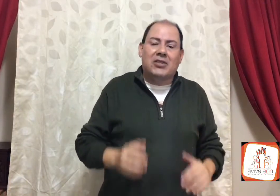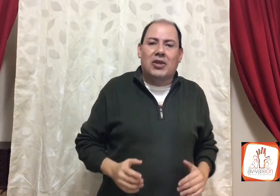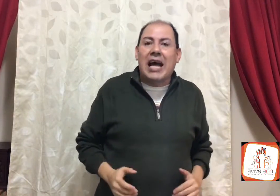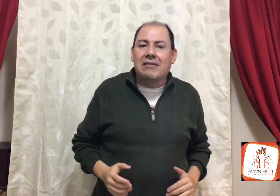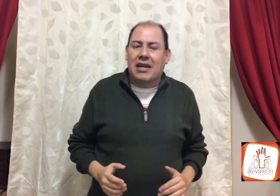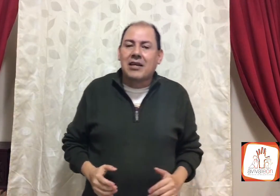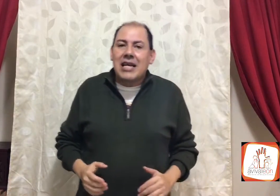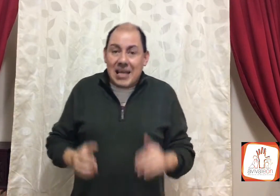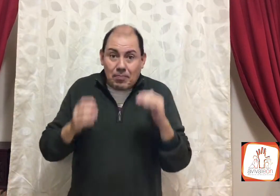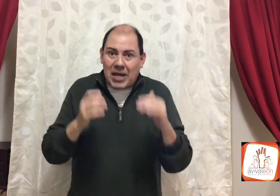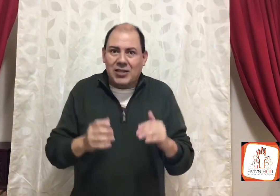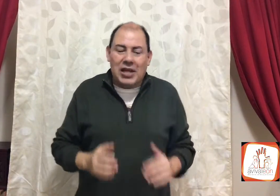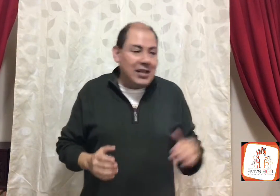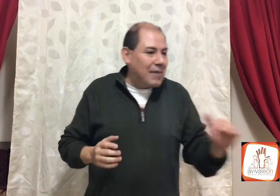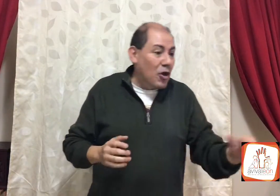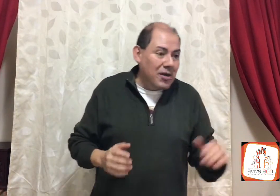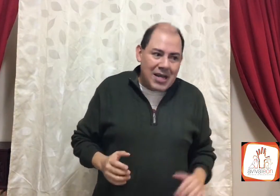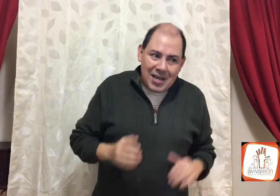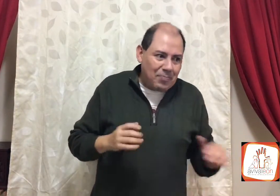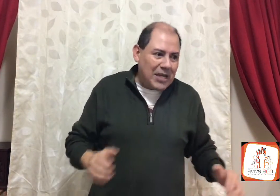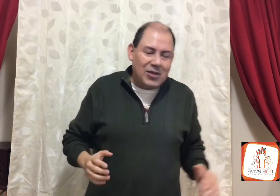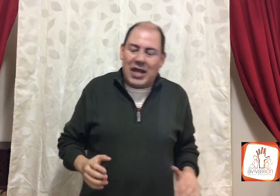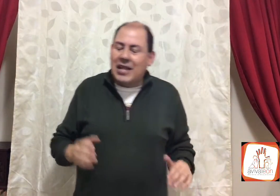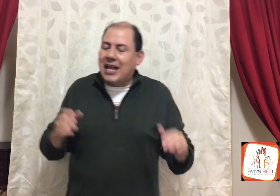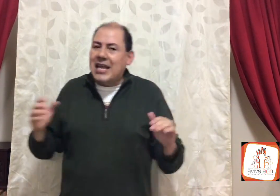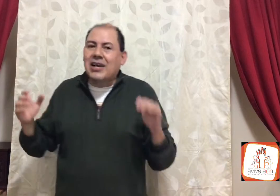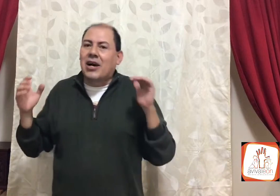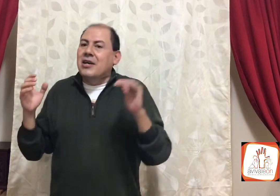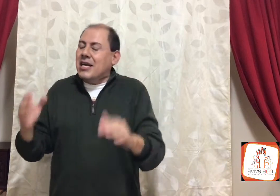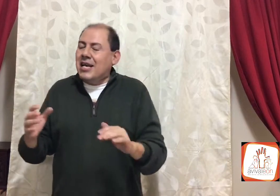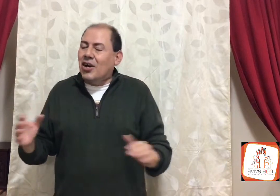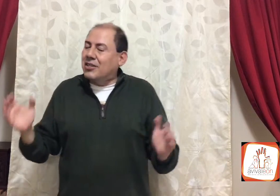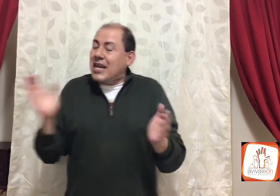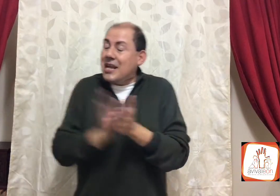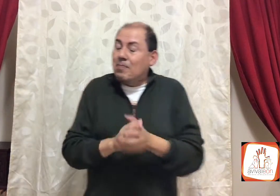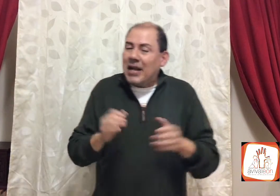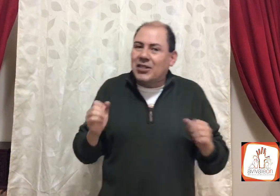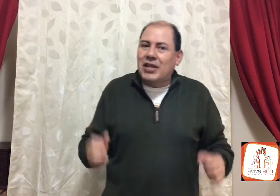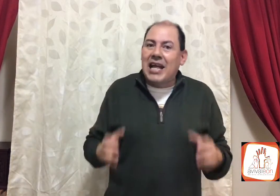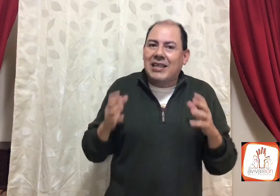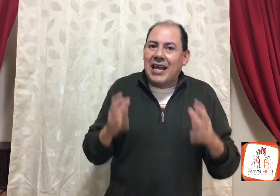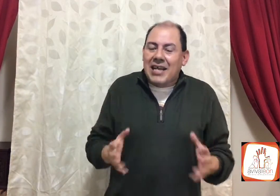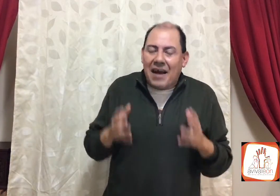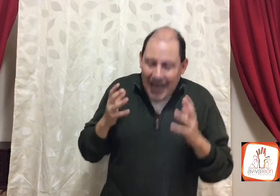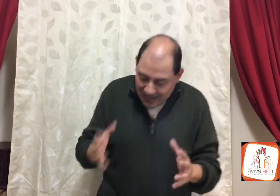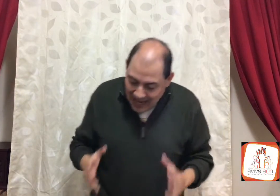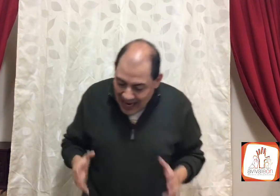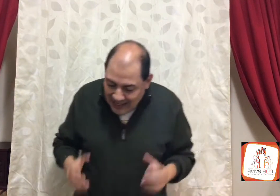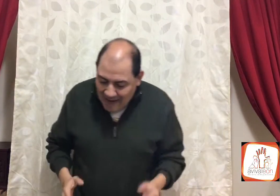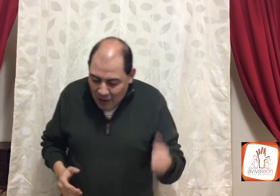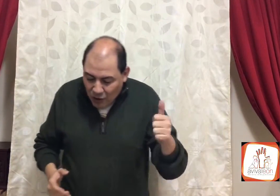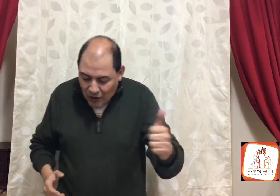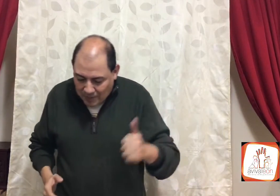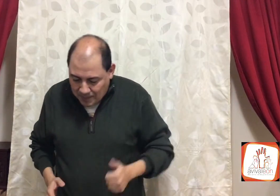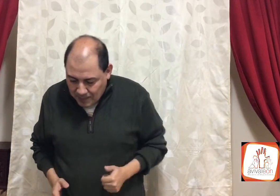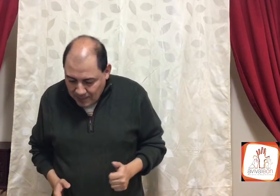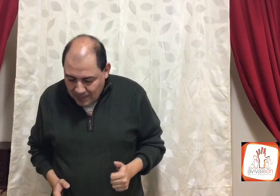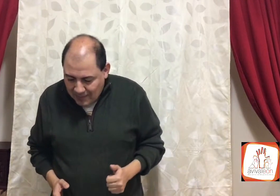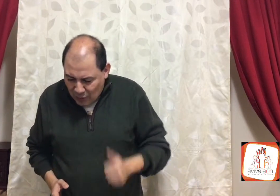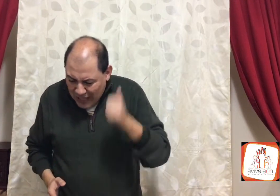impresionante, impresionante, amor, impresionante, hijos, impresionante, a ver, ahí te va, uno, una